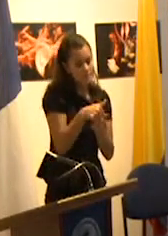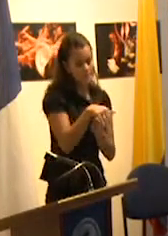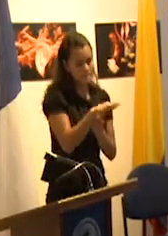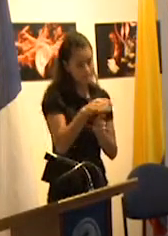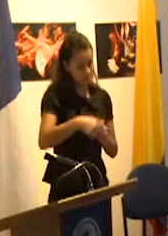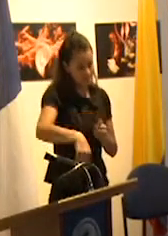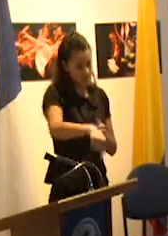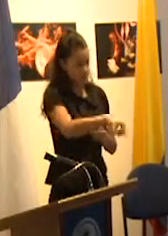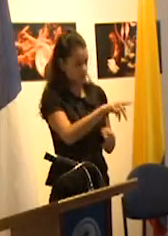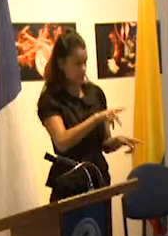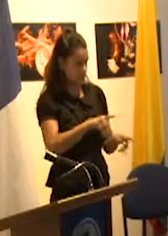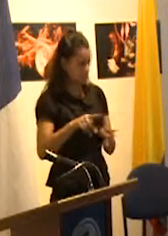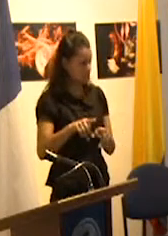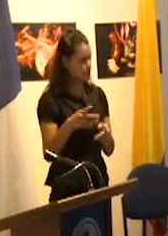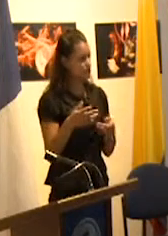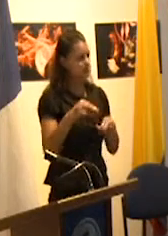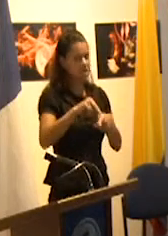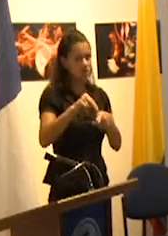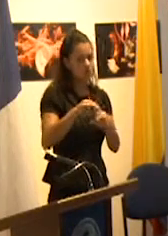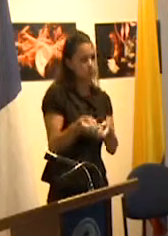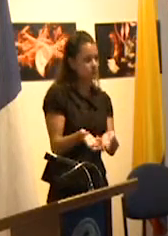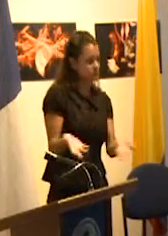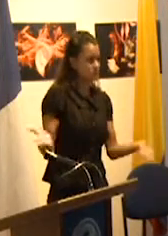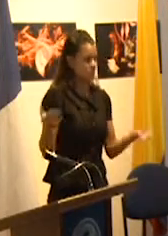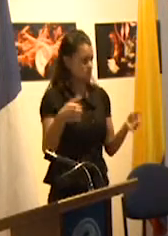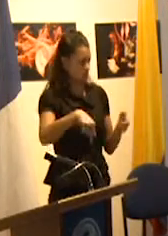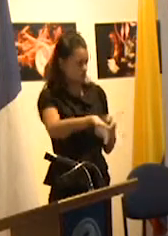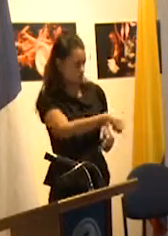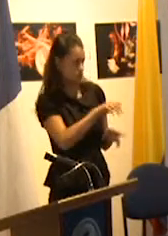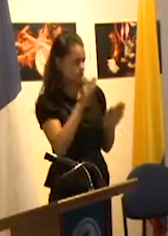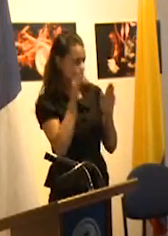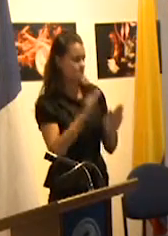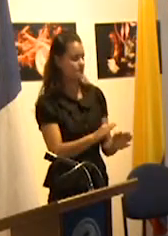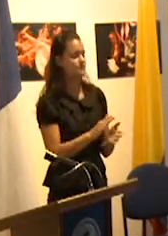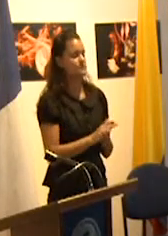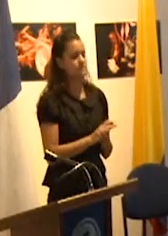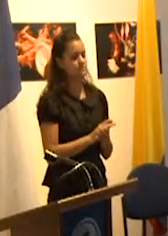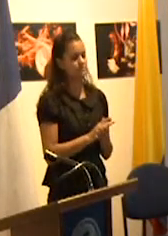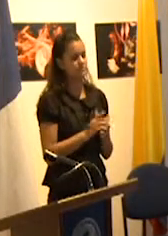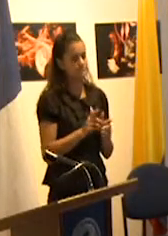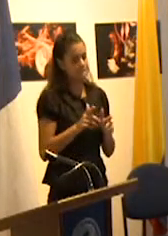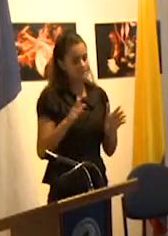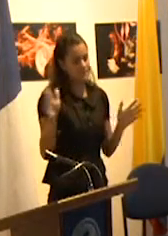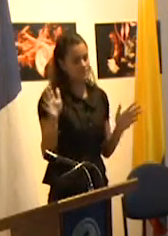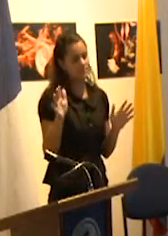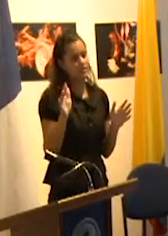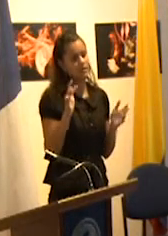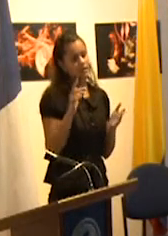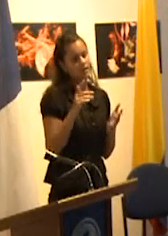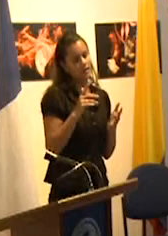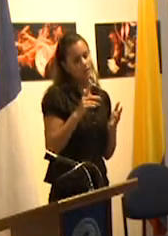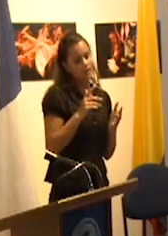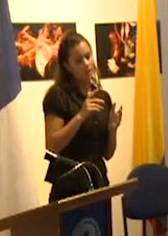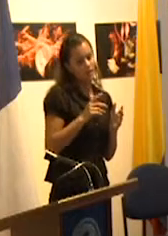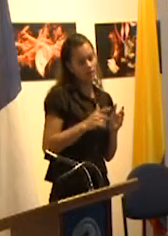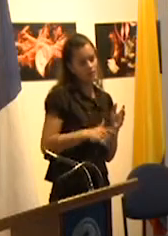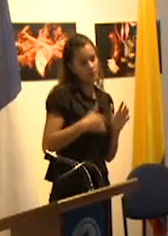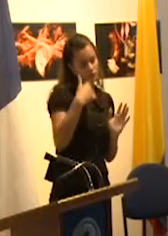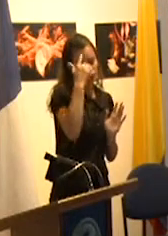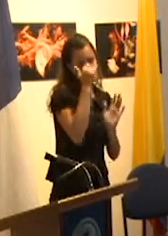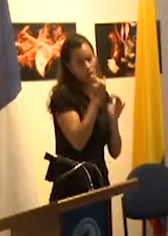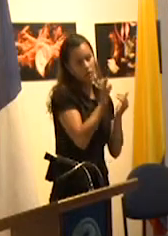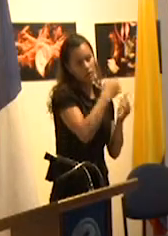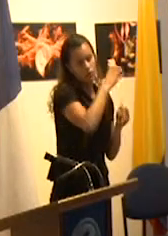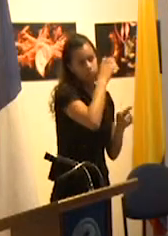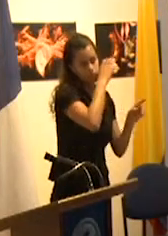limitadas en términos de recursos disponibles que las que me imagino hay en